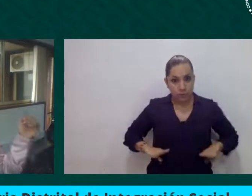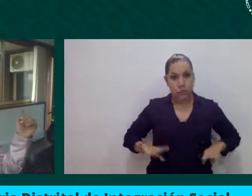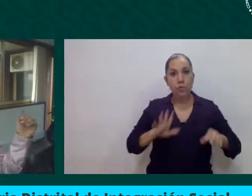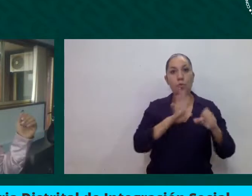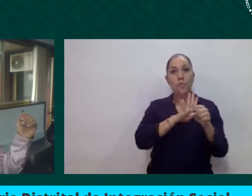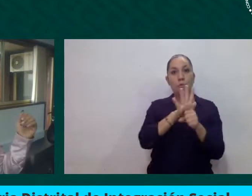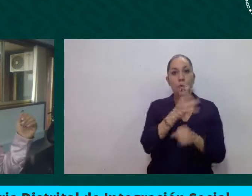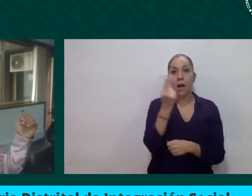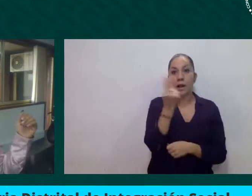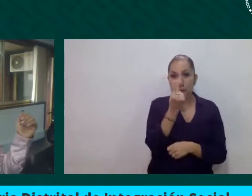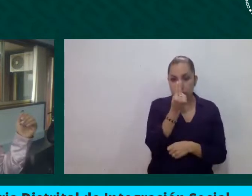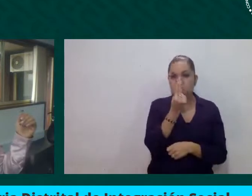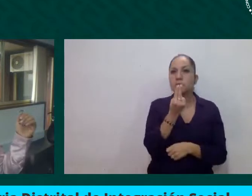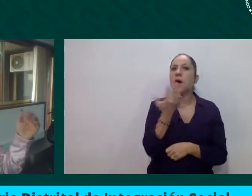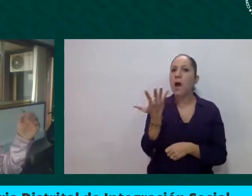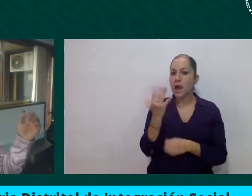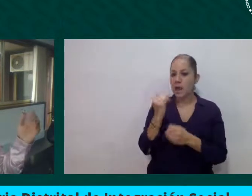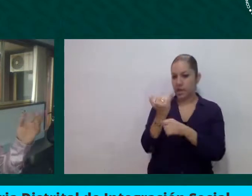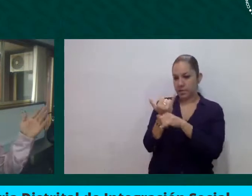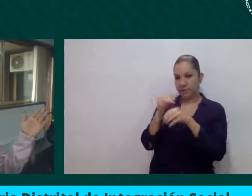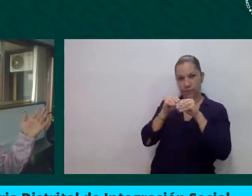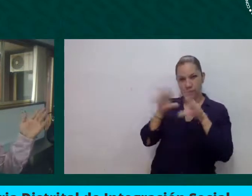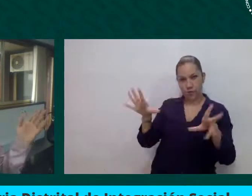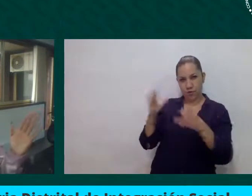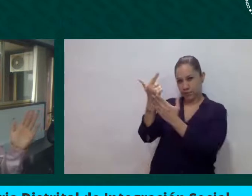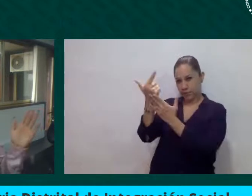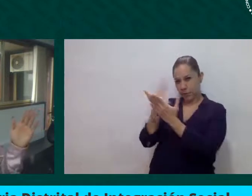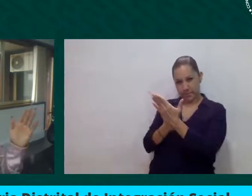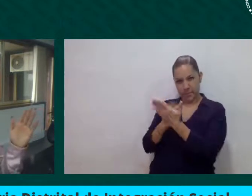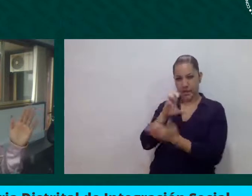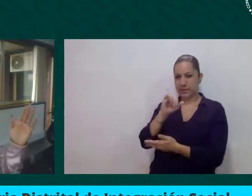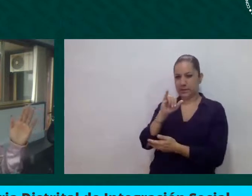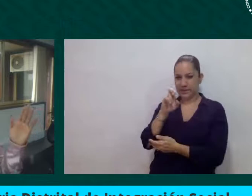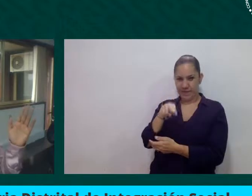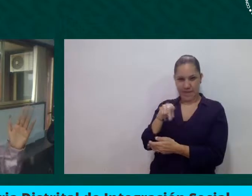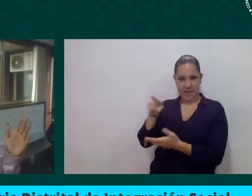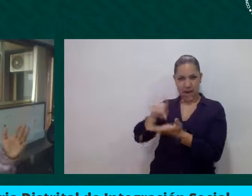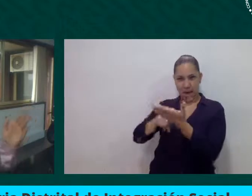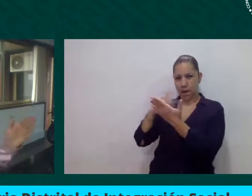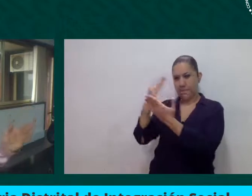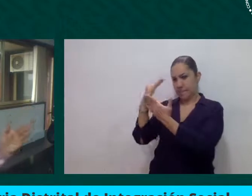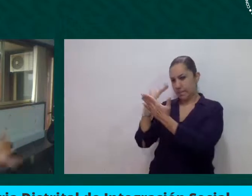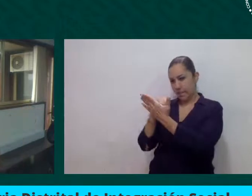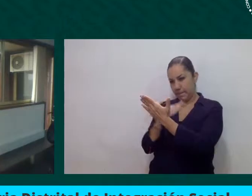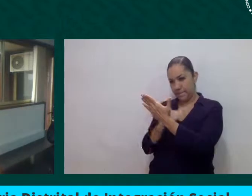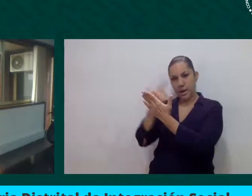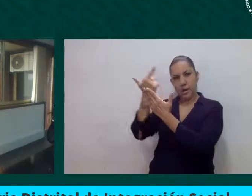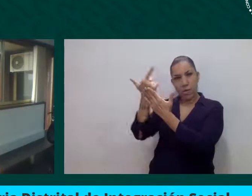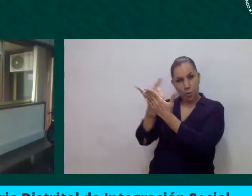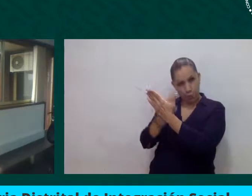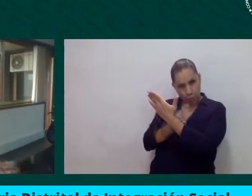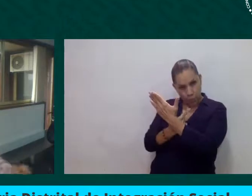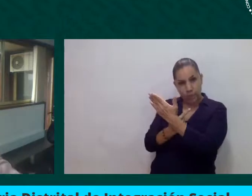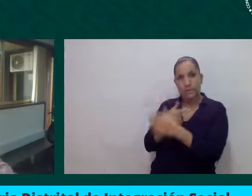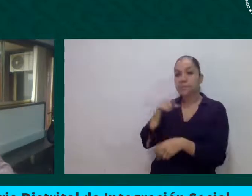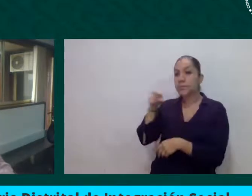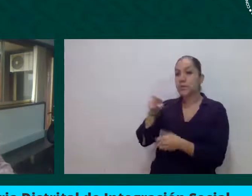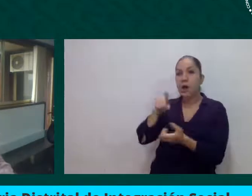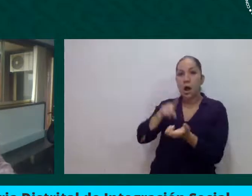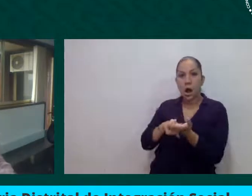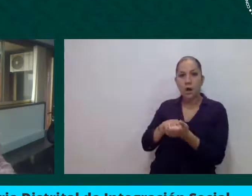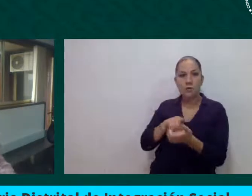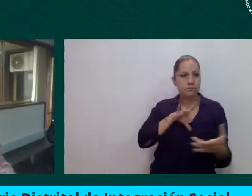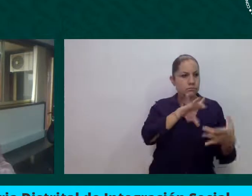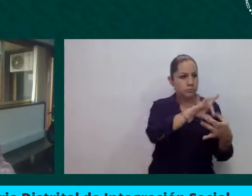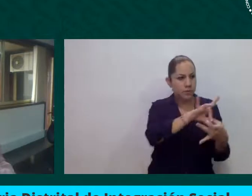que es nuestra base de datos que determina la pobreza y vulnerabilidad en Bogotá, pero también el censo, también